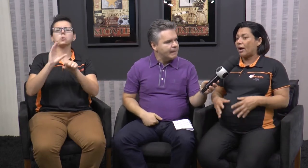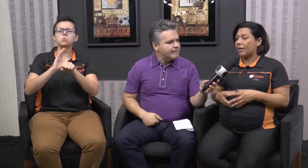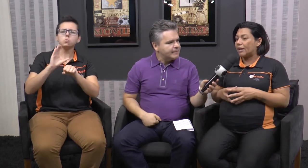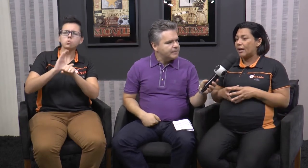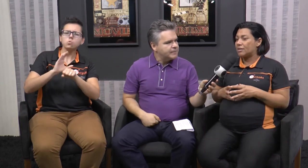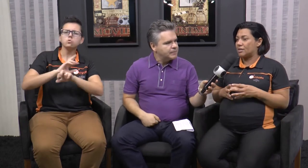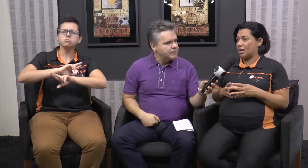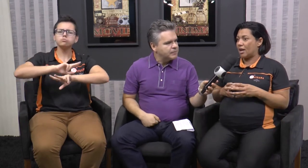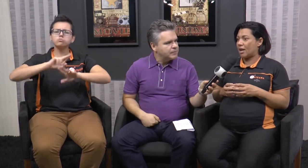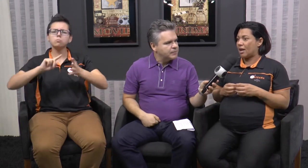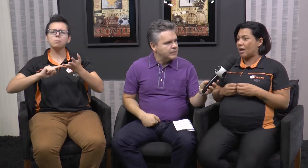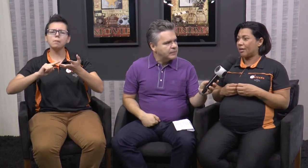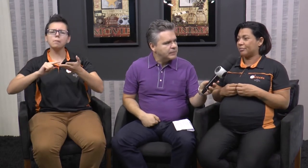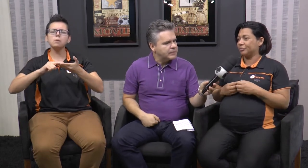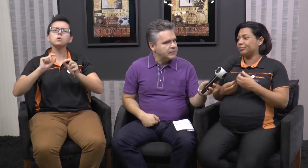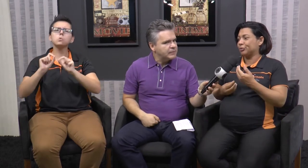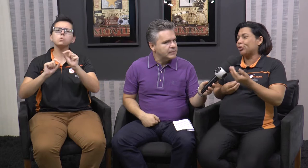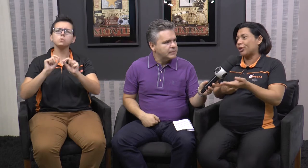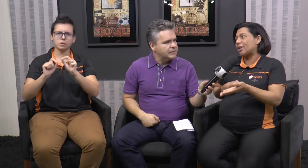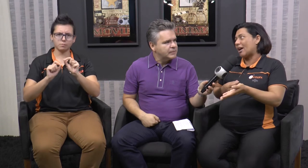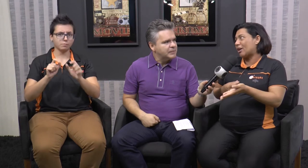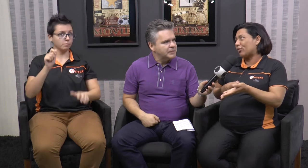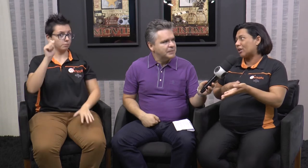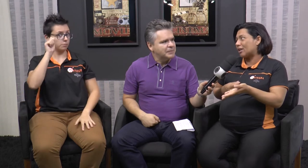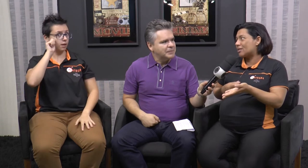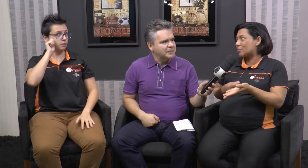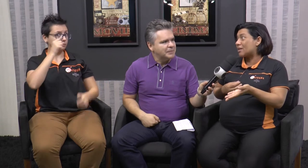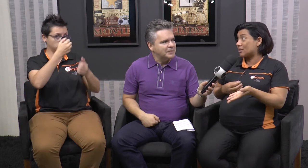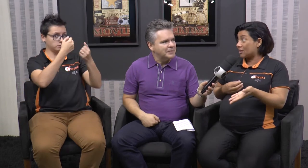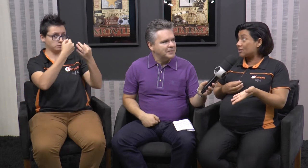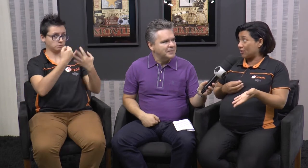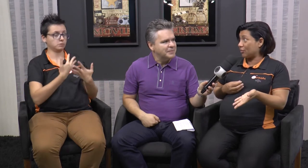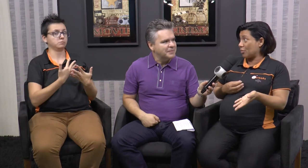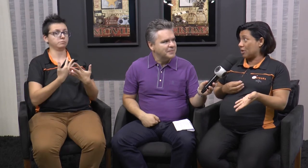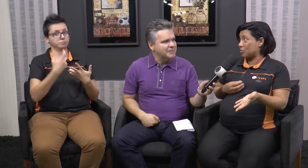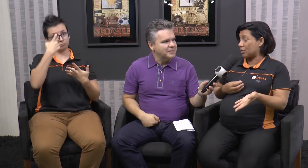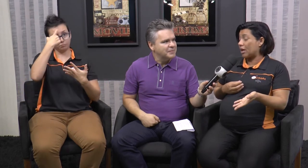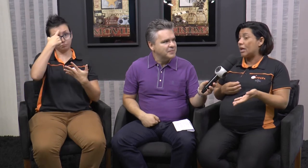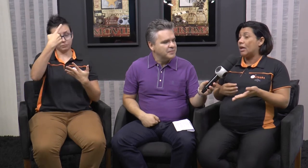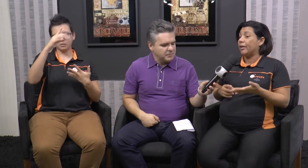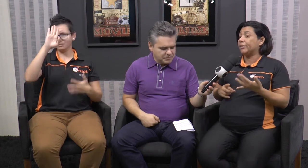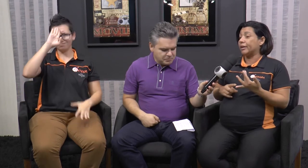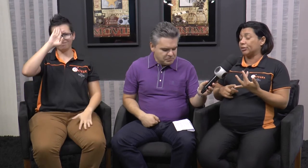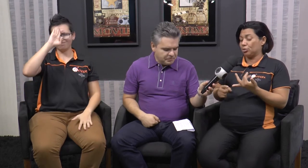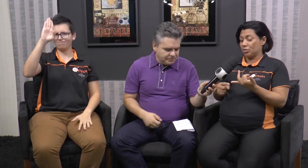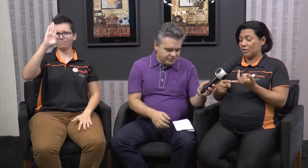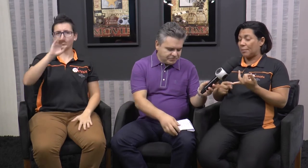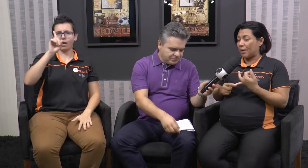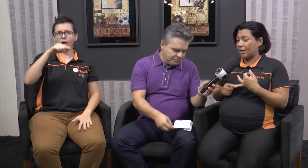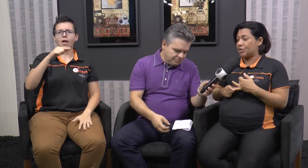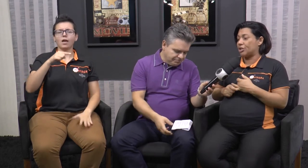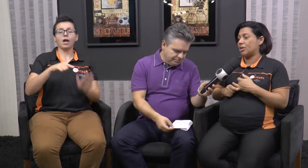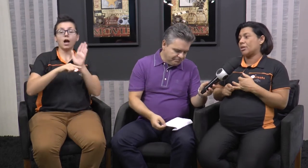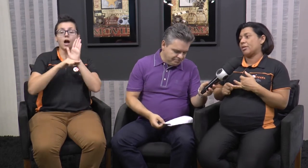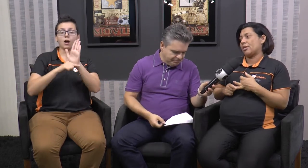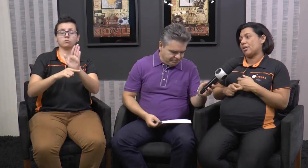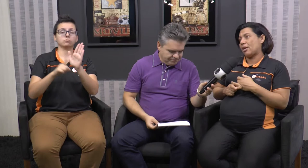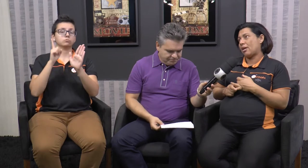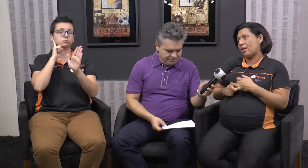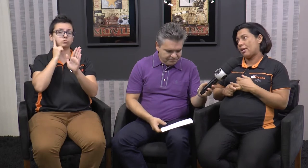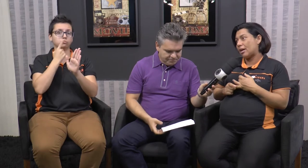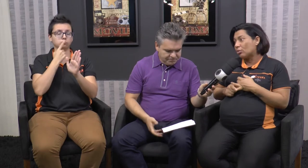A ideia é assim, é tornar a vida deles mais acessível mesmo, né? Tanto na parte